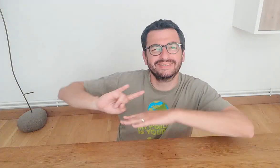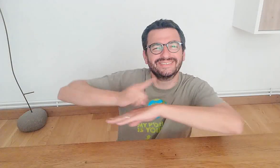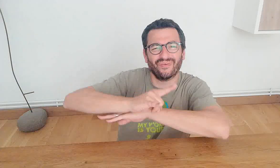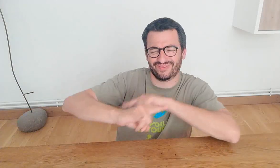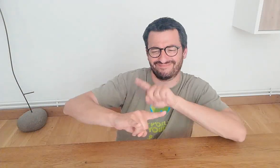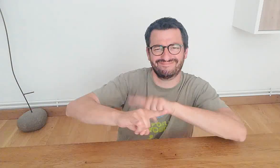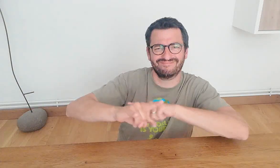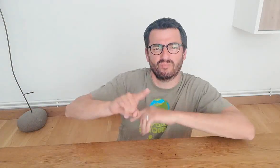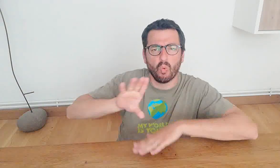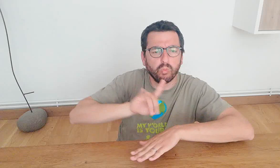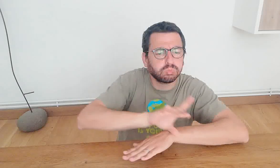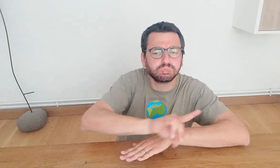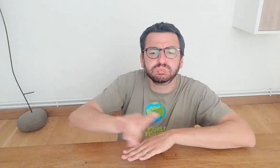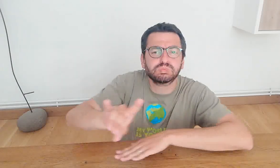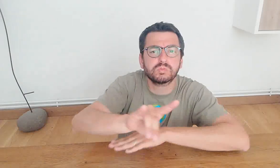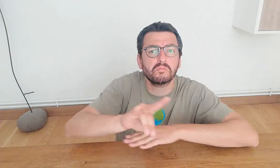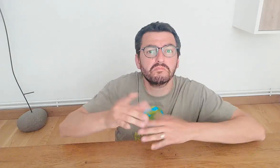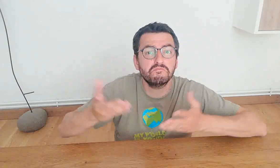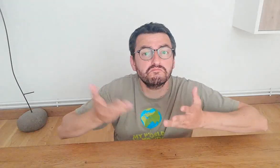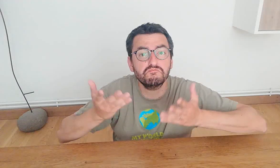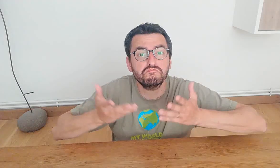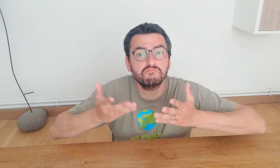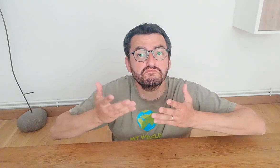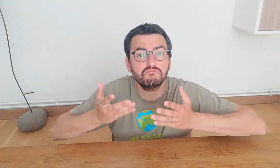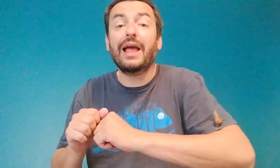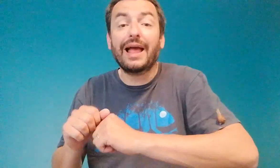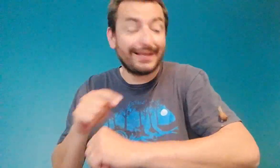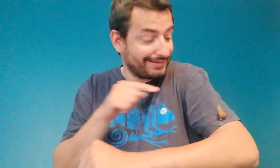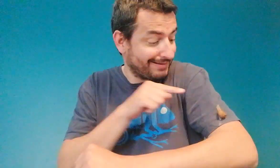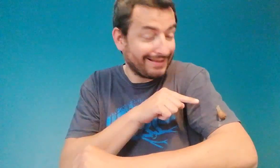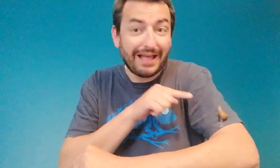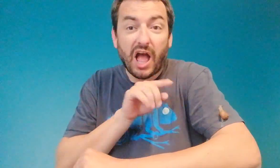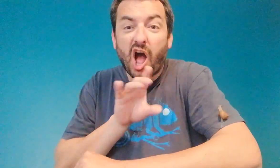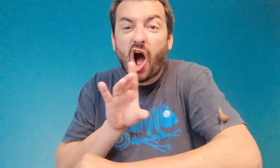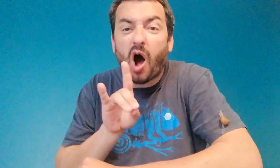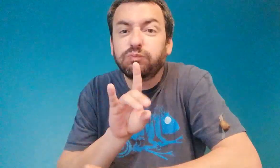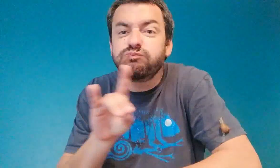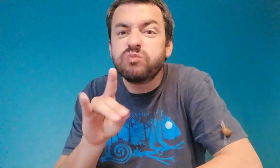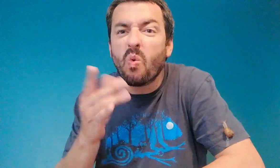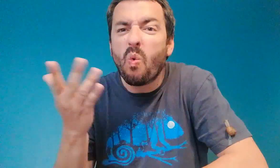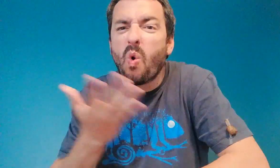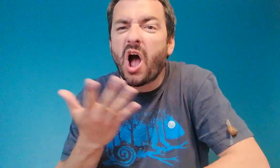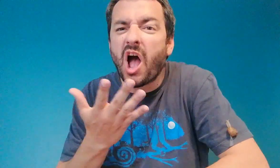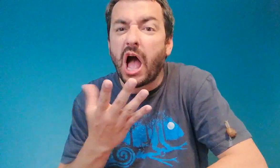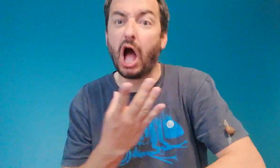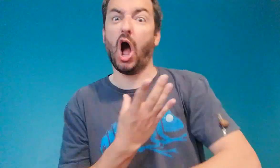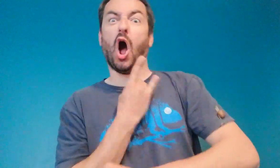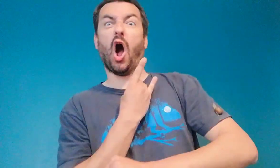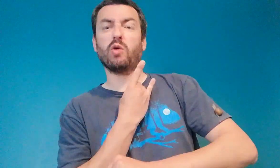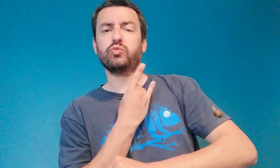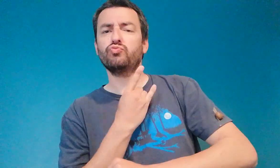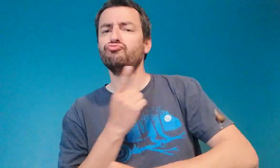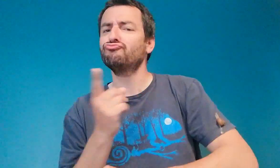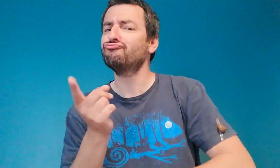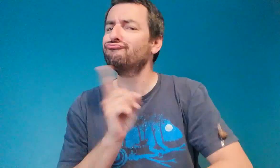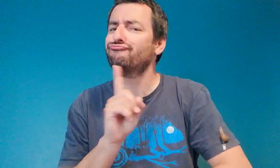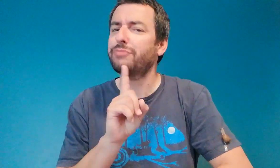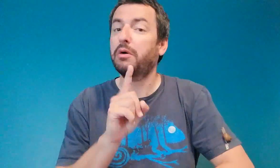l'escargot, qu'est-ce qu'il mange en fait ? Que mange l'escargot ? Oh non, non, non !